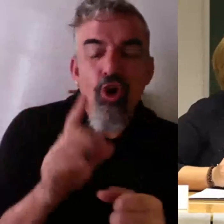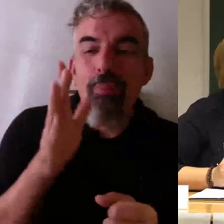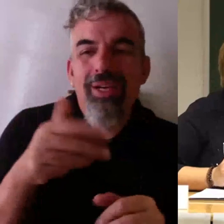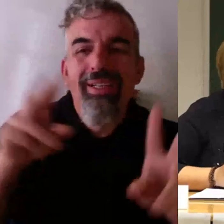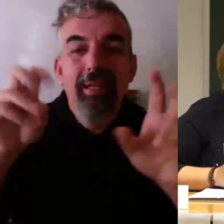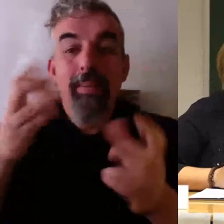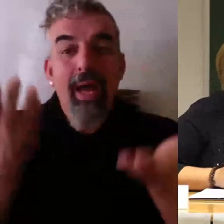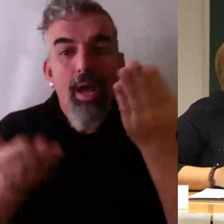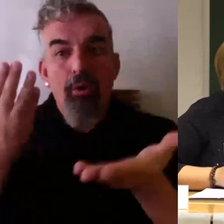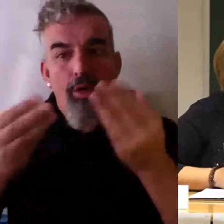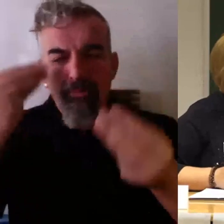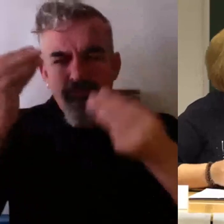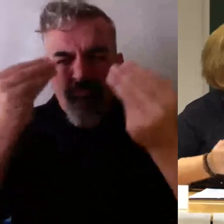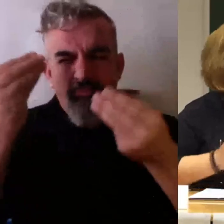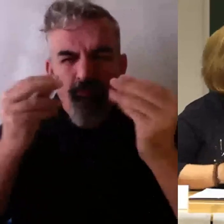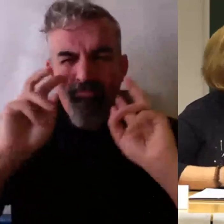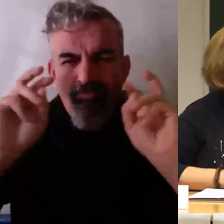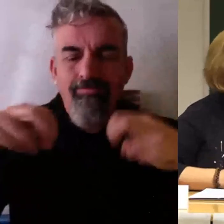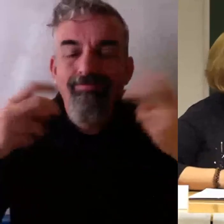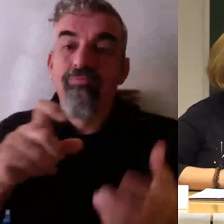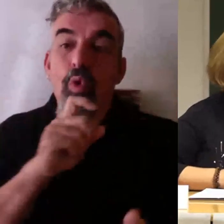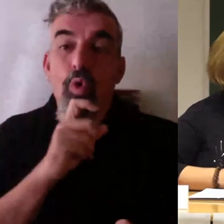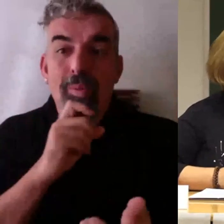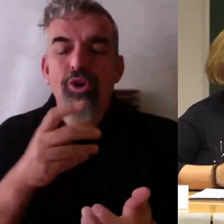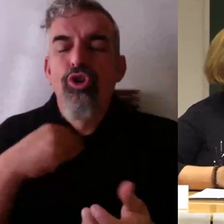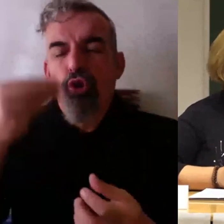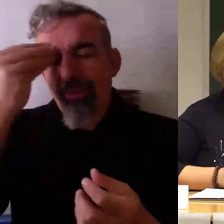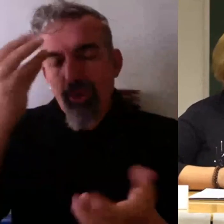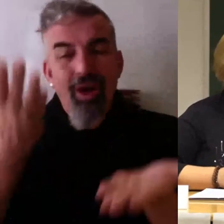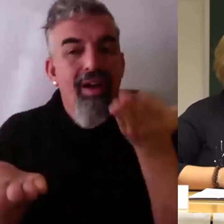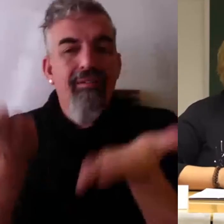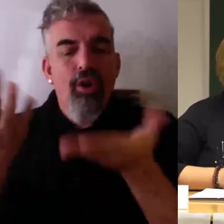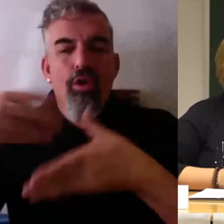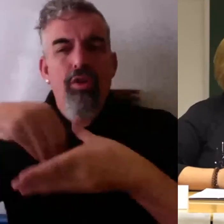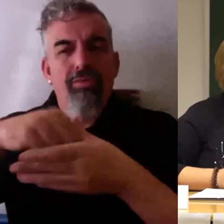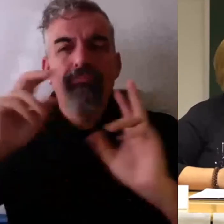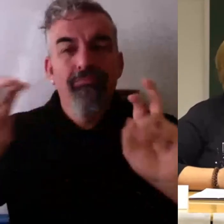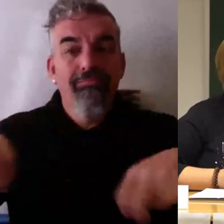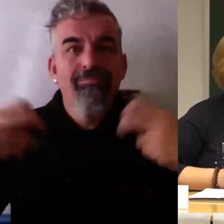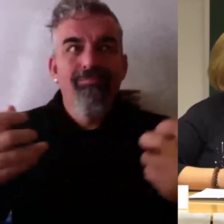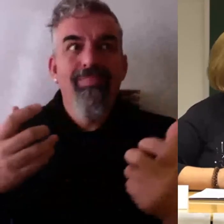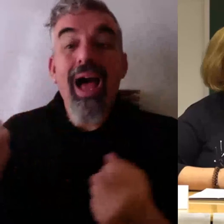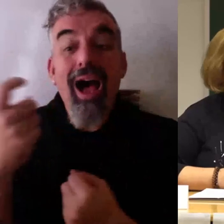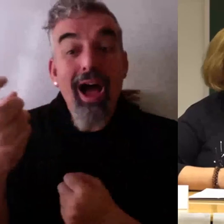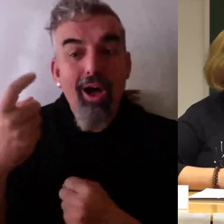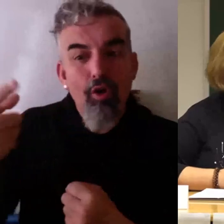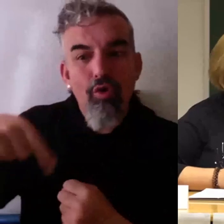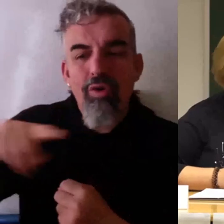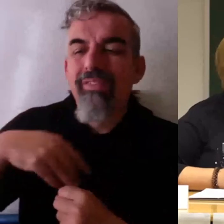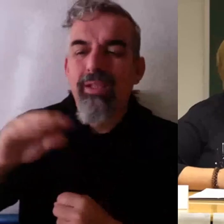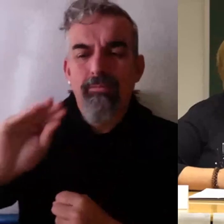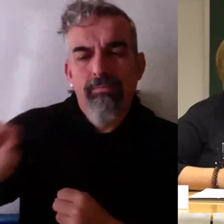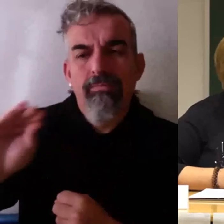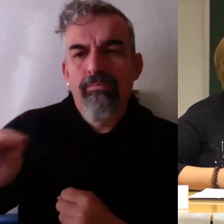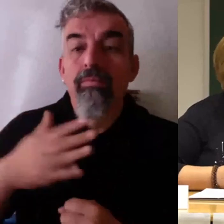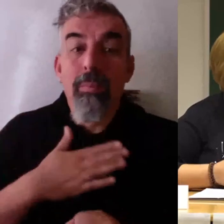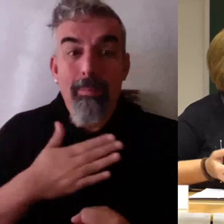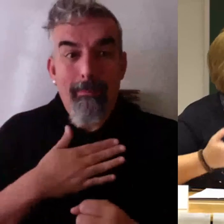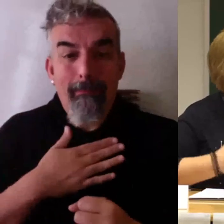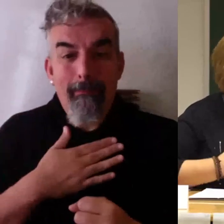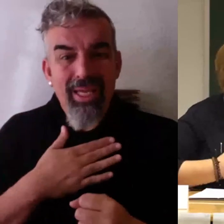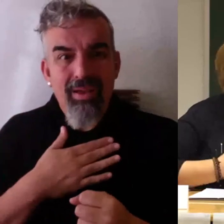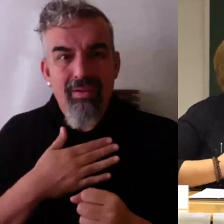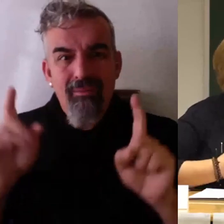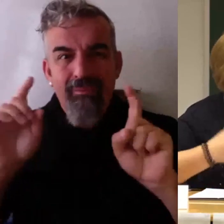la evaluación, creo que para poder repensar la evaluación del alumno, primero tengo que repensar mi propia evaluación